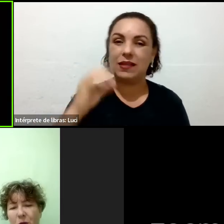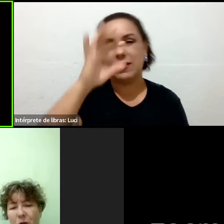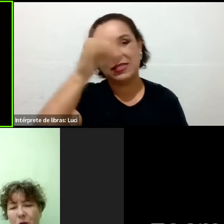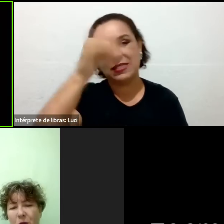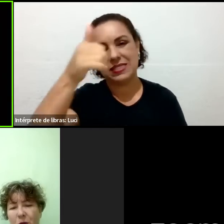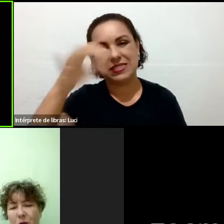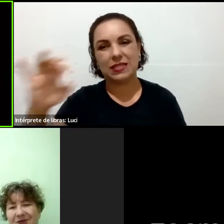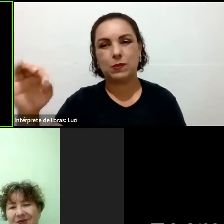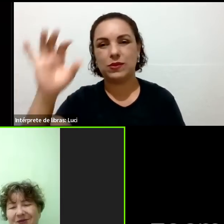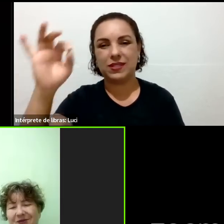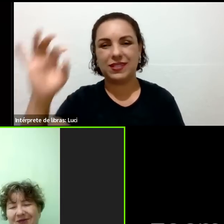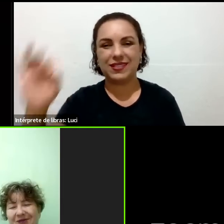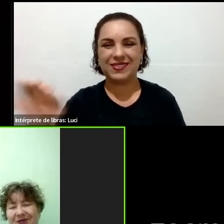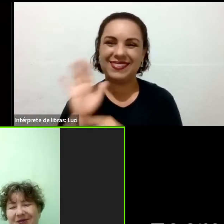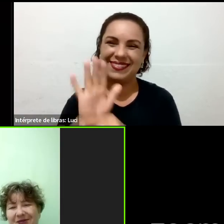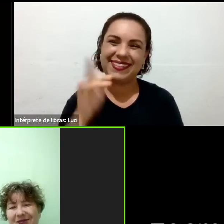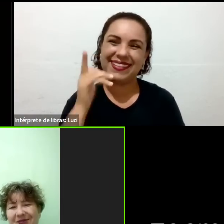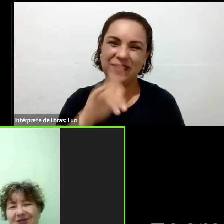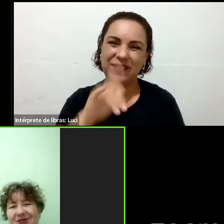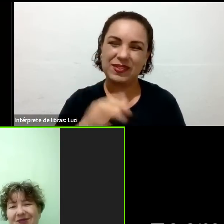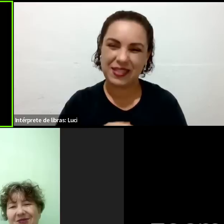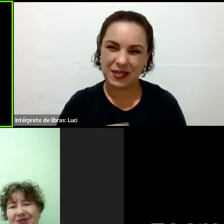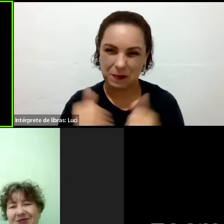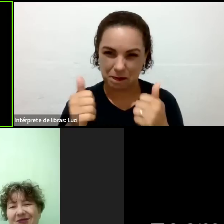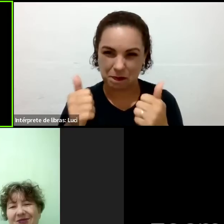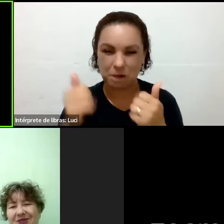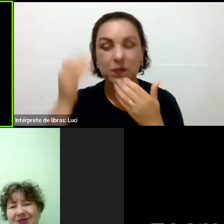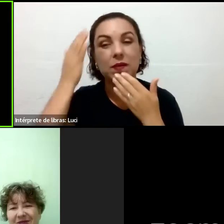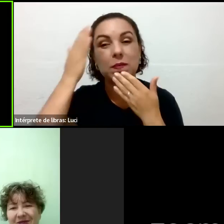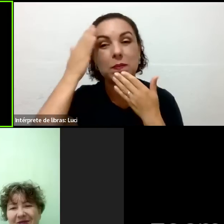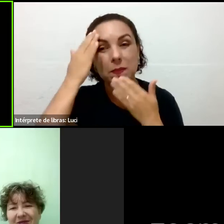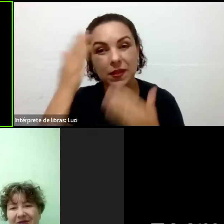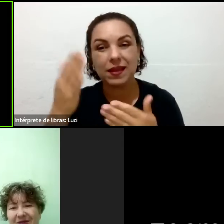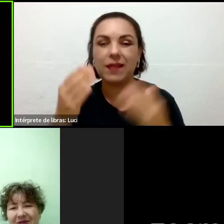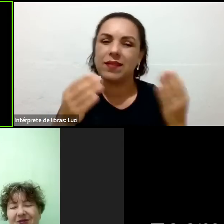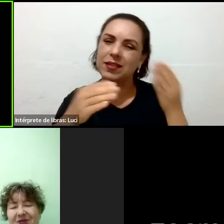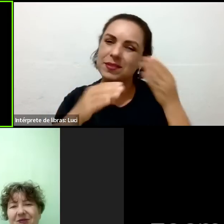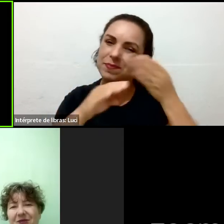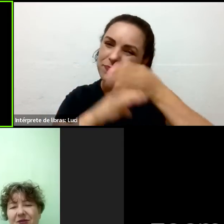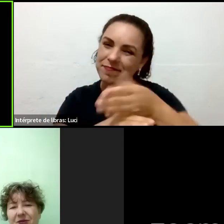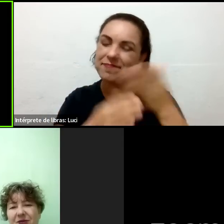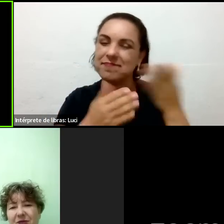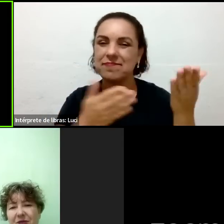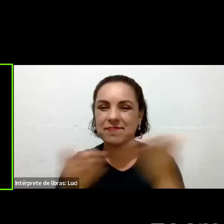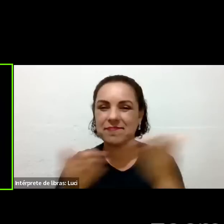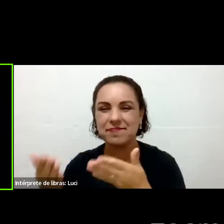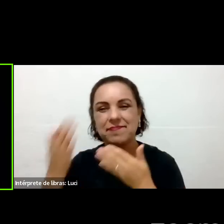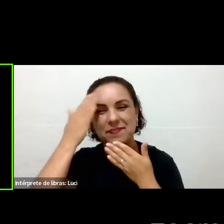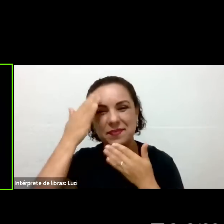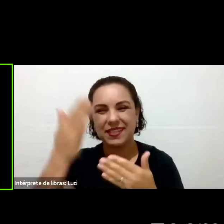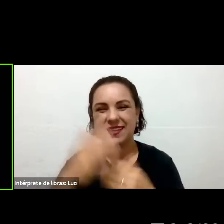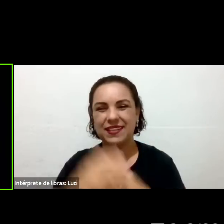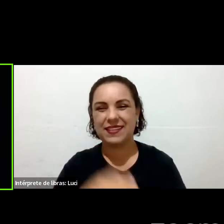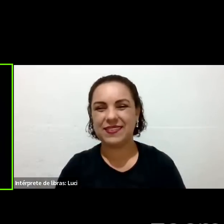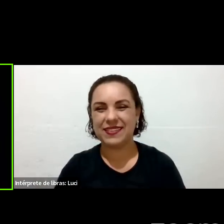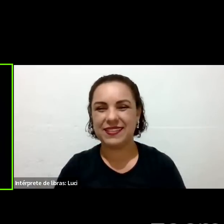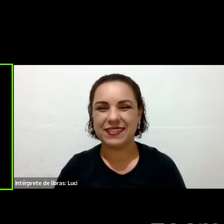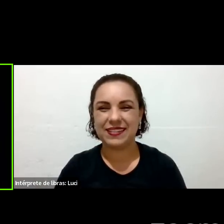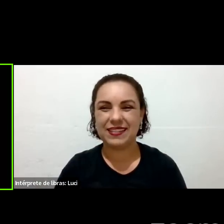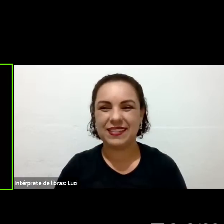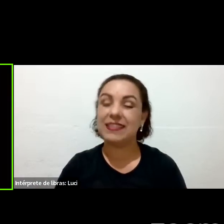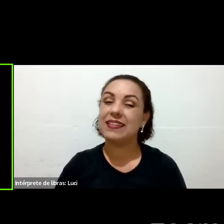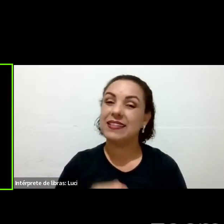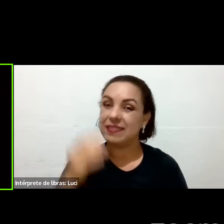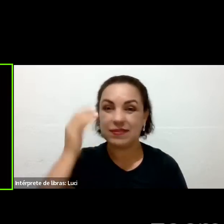Muito obrigada. Eu que agradeço, viu, Simone? Muito obrigado por ter aceitado o convite. Todos vocês que conectaram, eu sei que a rotina não foi